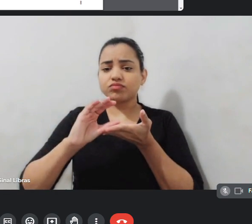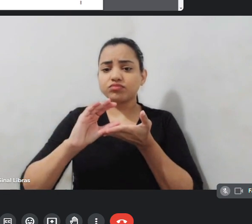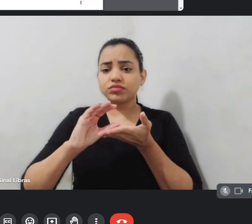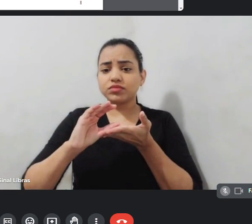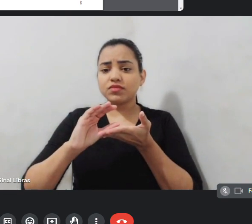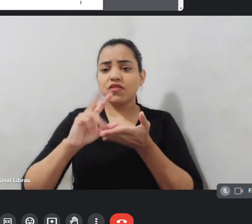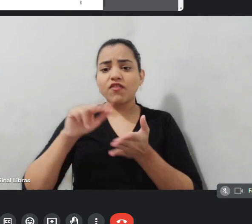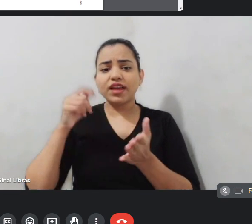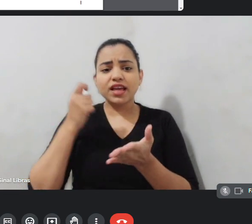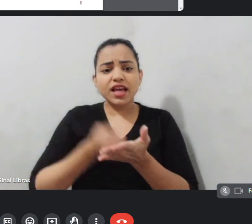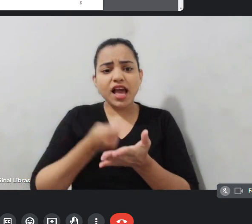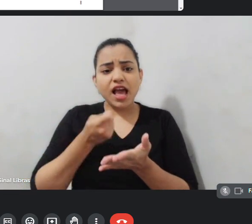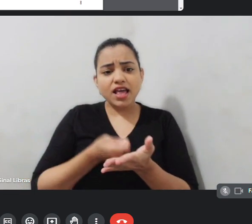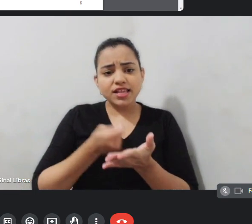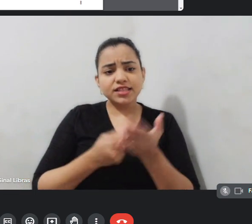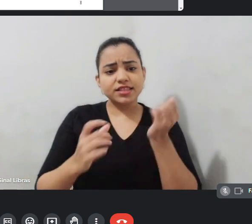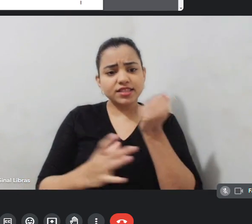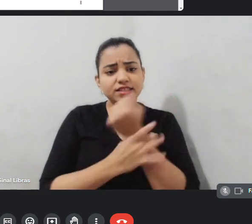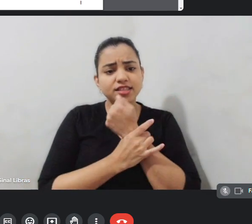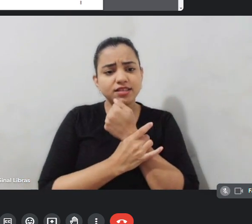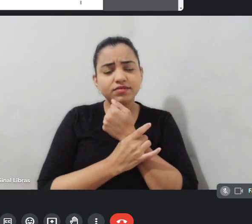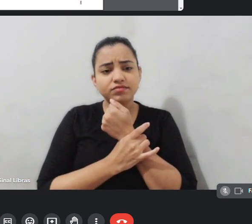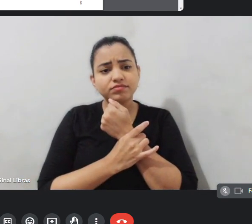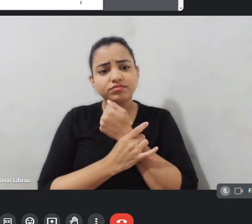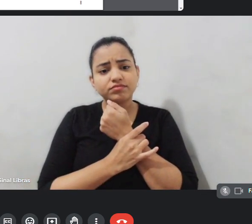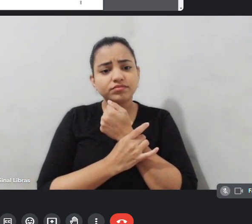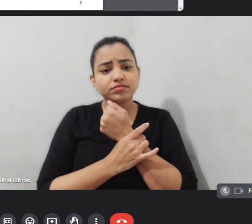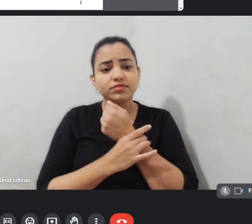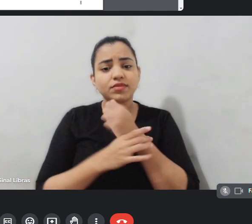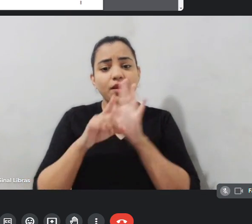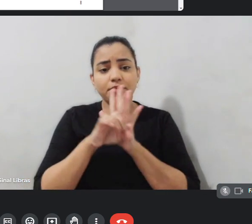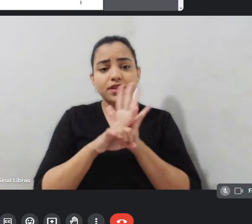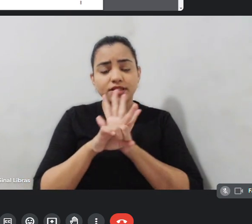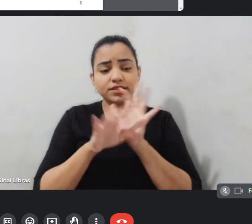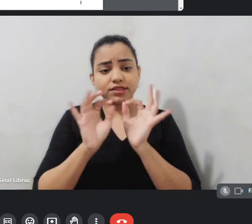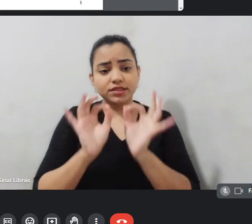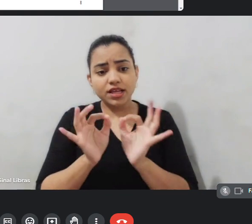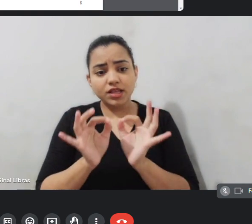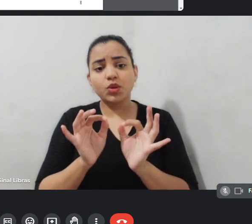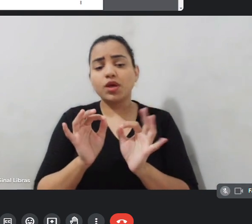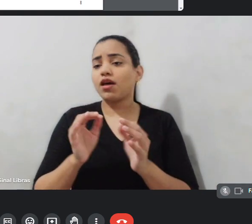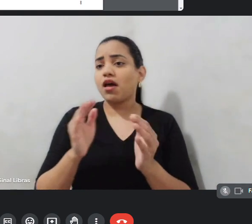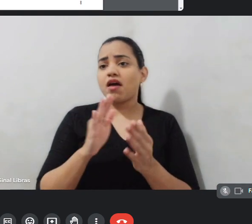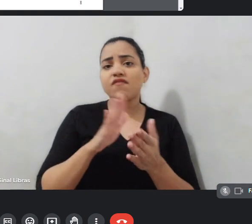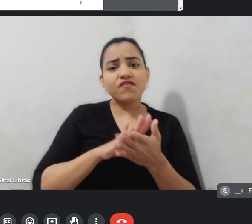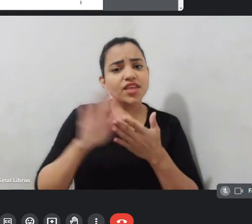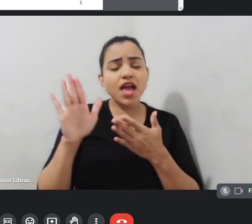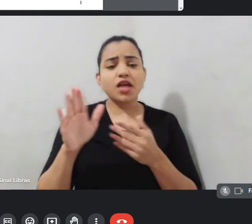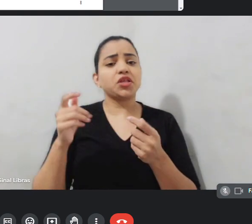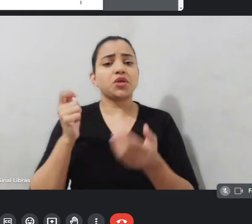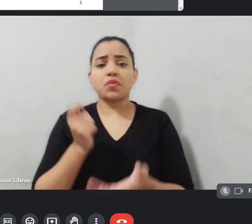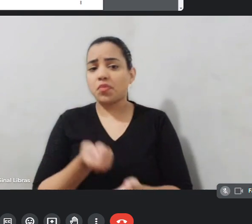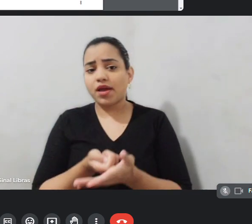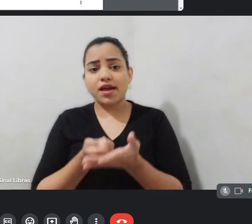seja feita, seja as viagens necessárias para as entrevistas que sejam pagas, todas